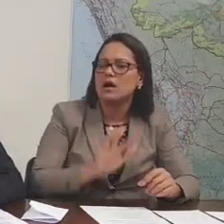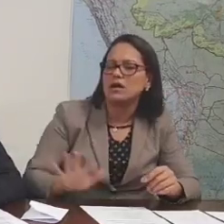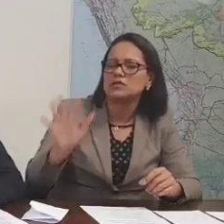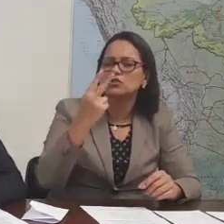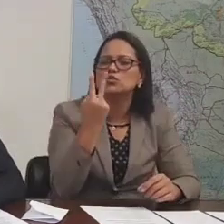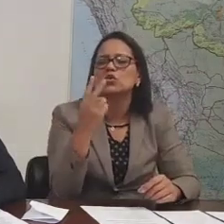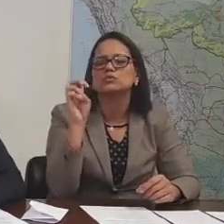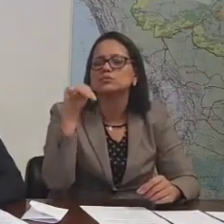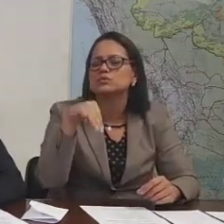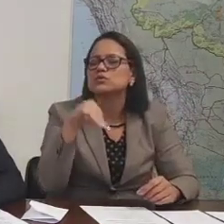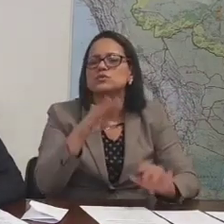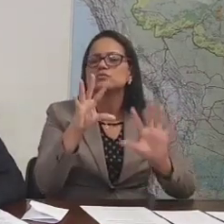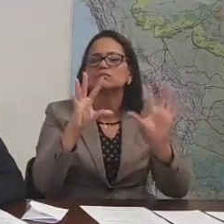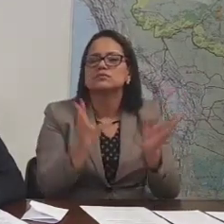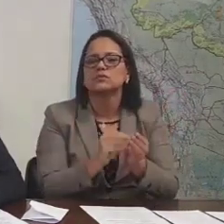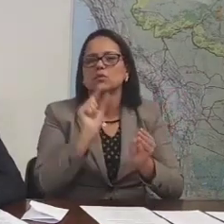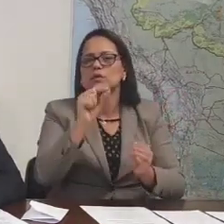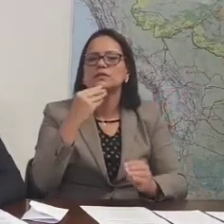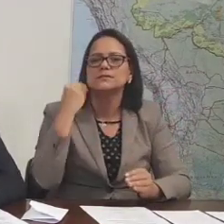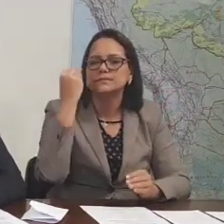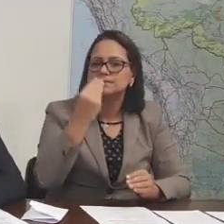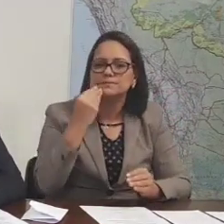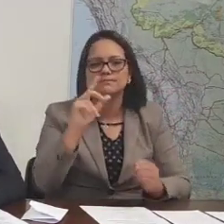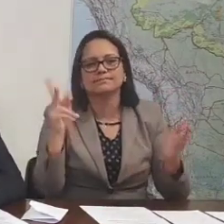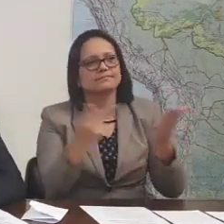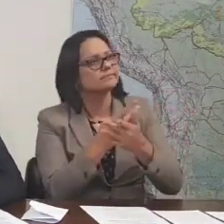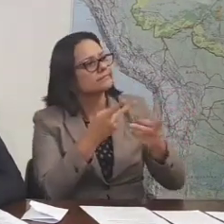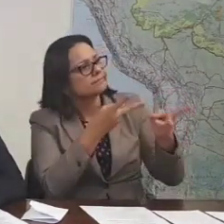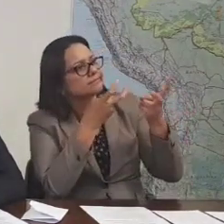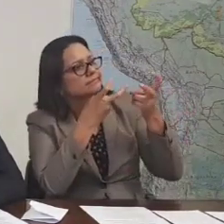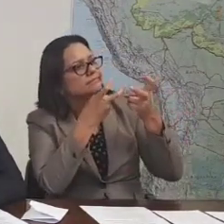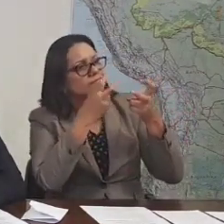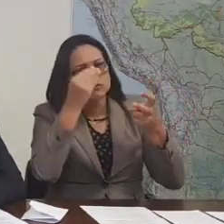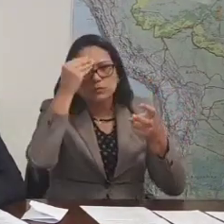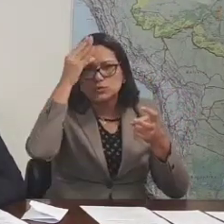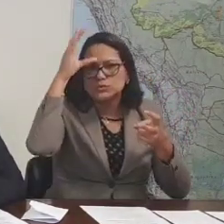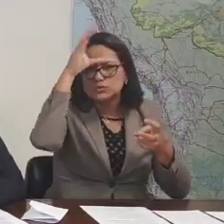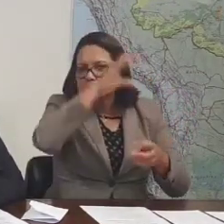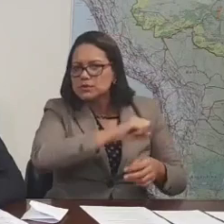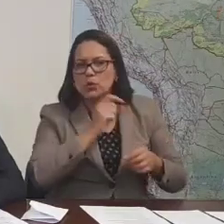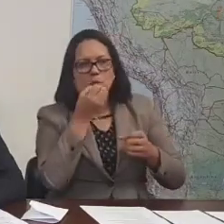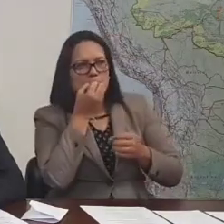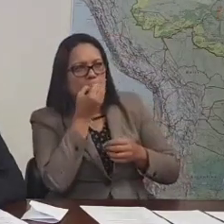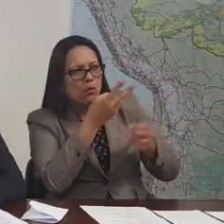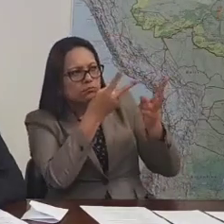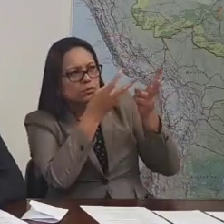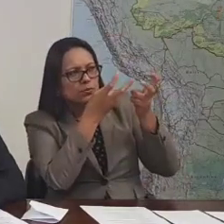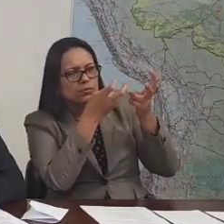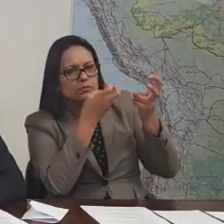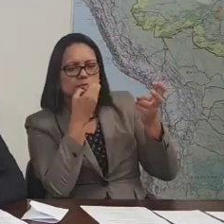Dois minutos que tu tem de experiência, a grande vantagem, o que você viu de bom para o Brasil